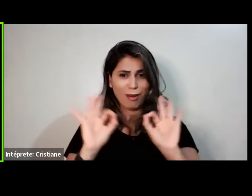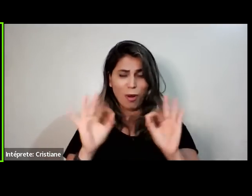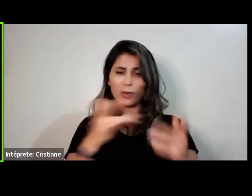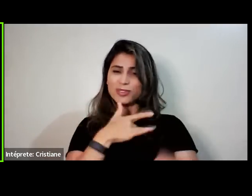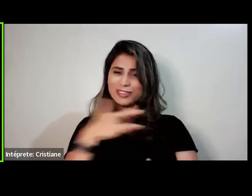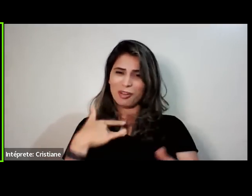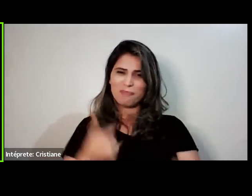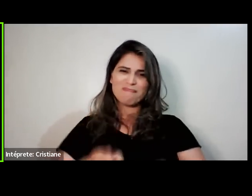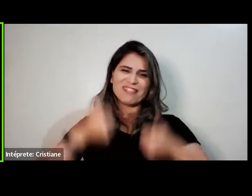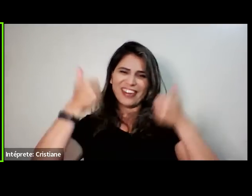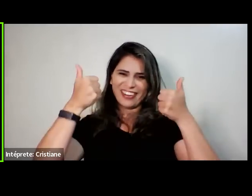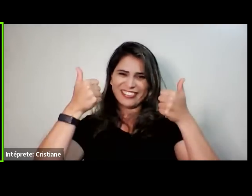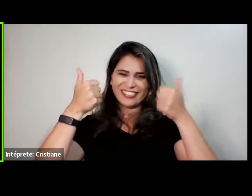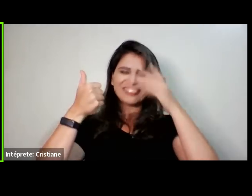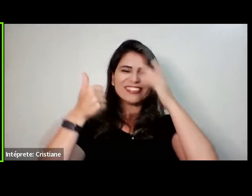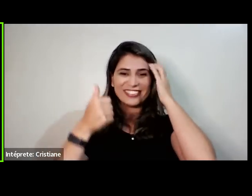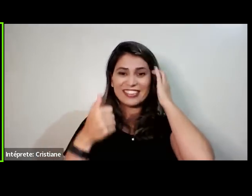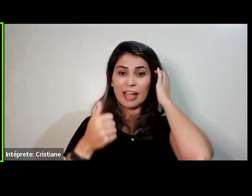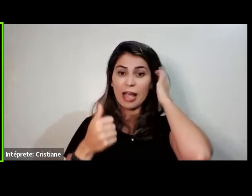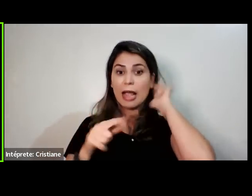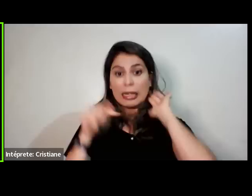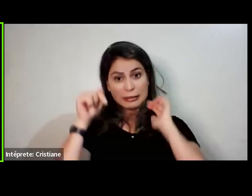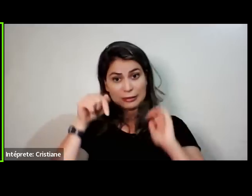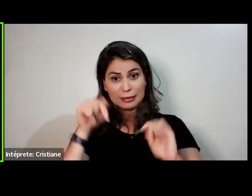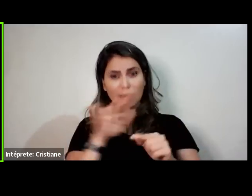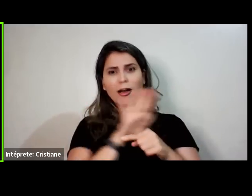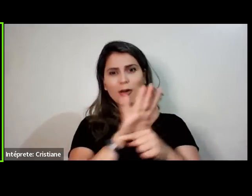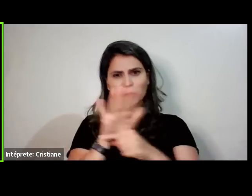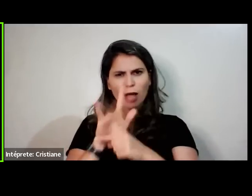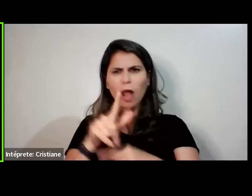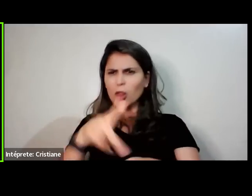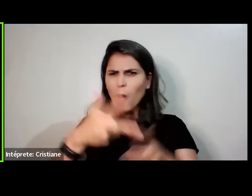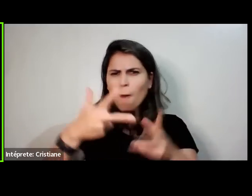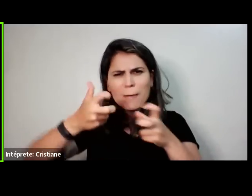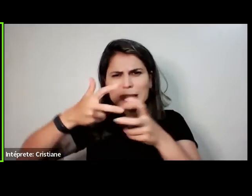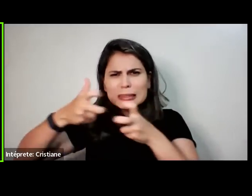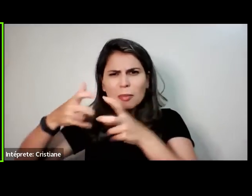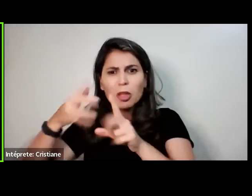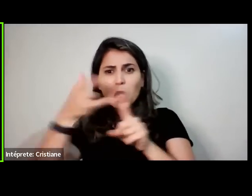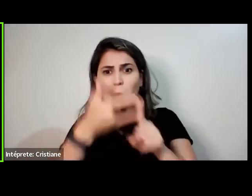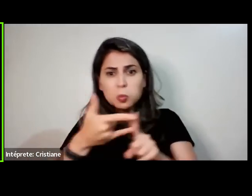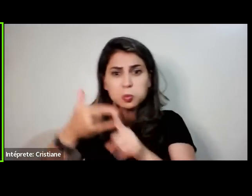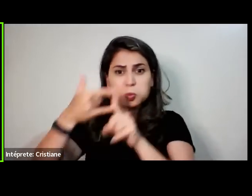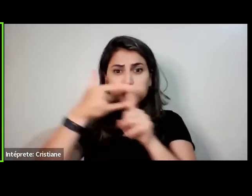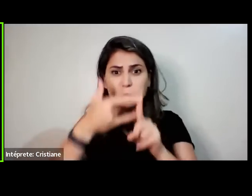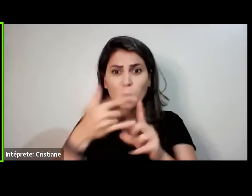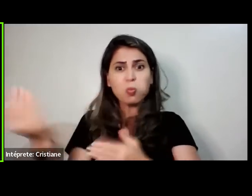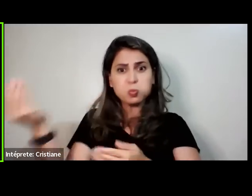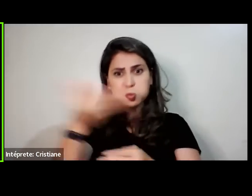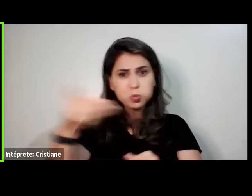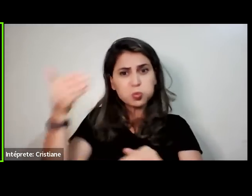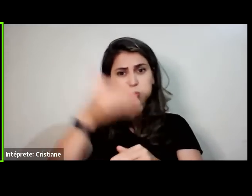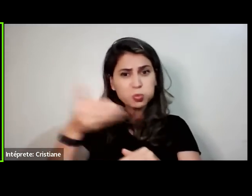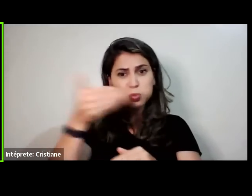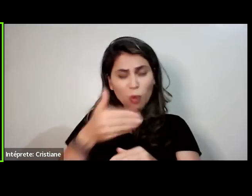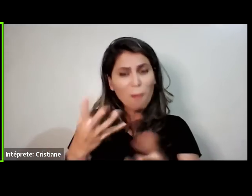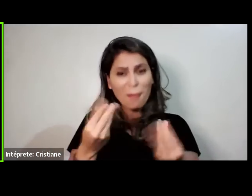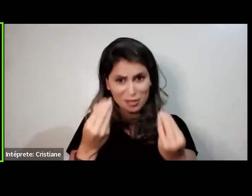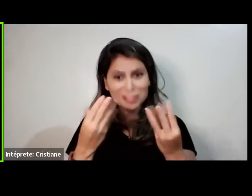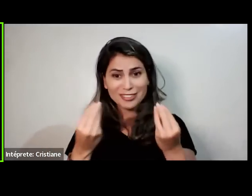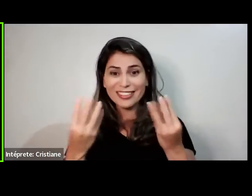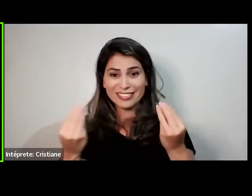de vida. E cada vez mais está chegando pessoas, né? Coloque lá nos grupos, como eu já pedi para você aqui.